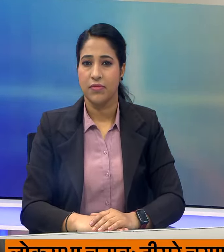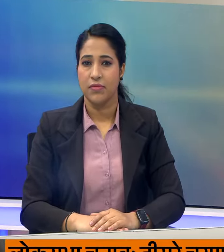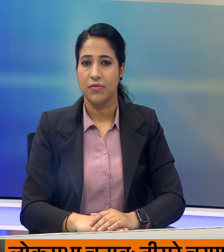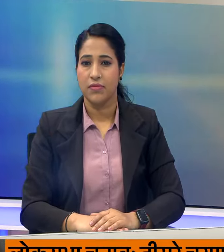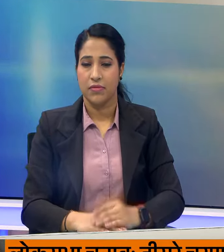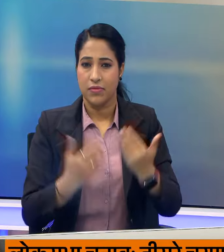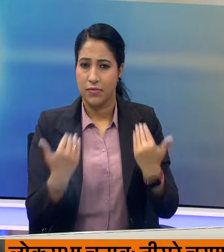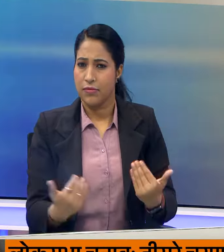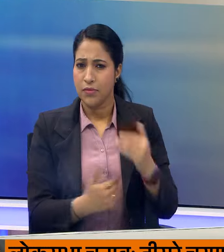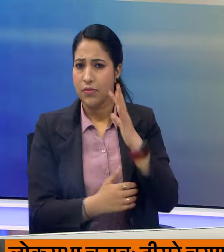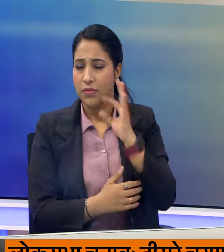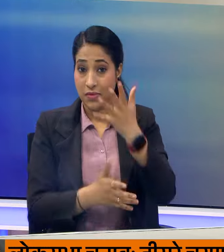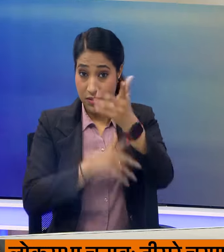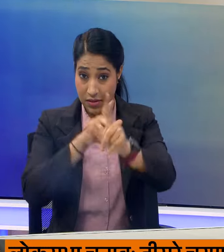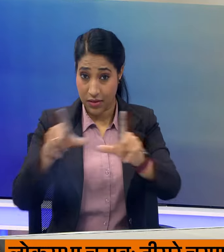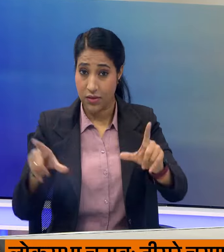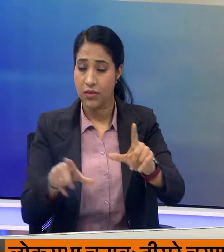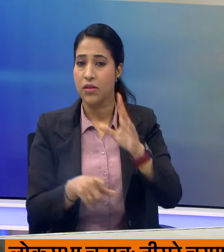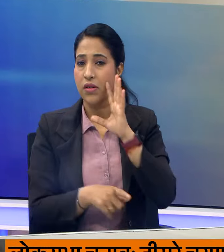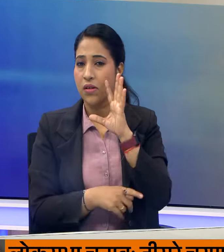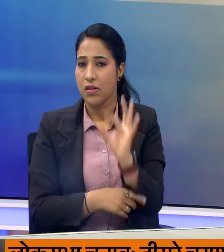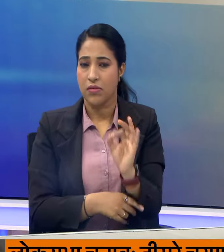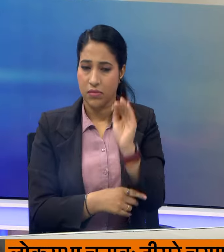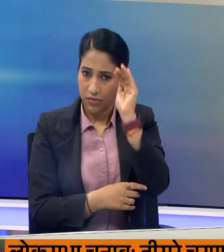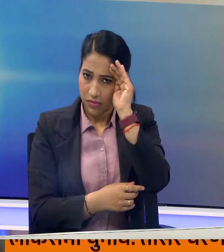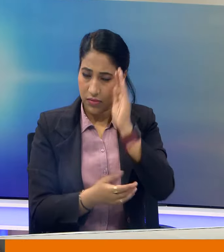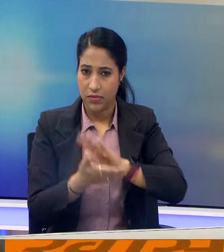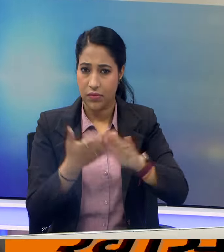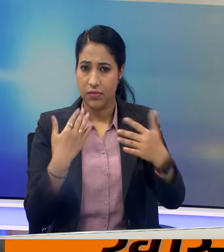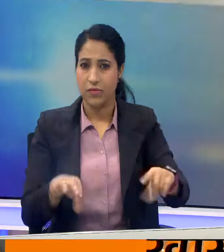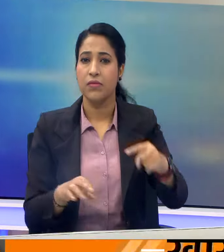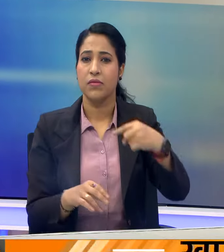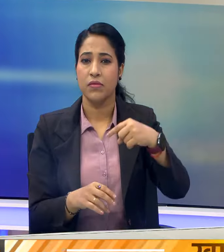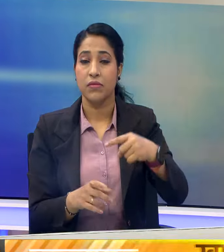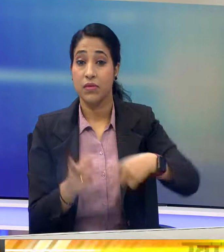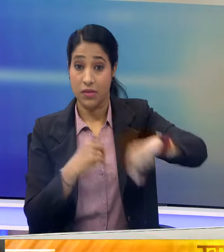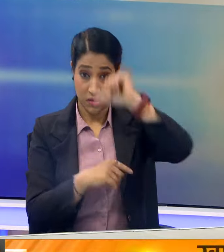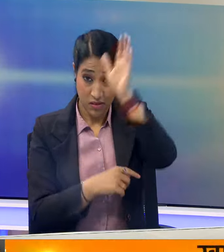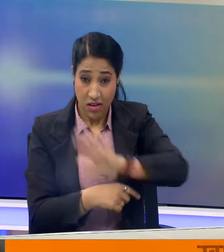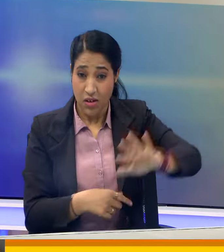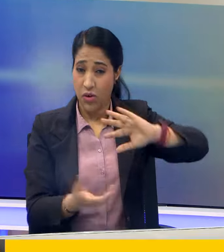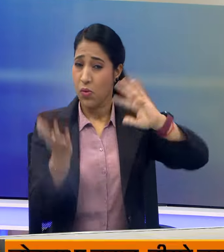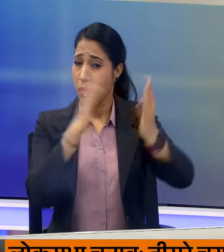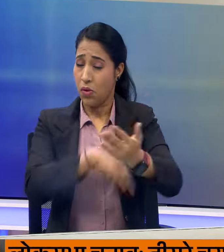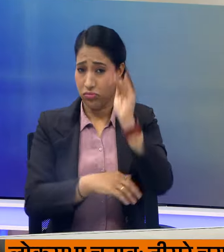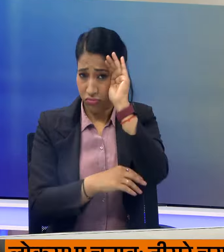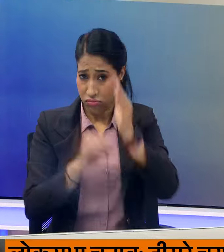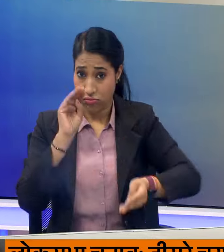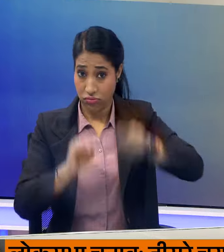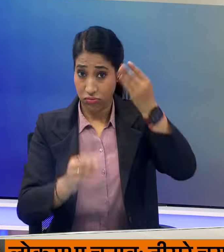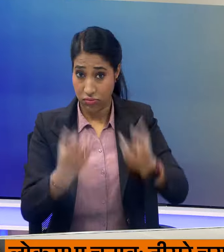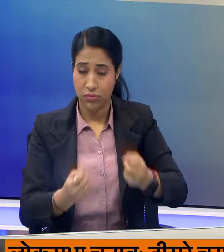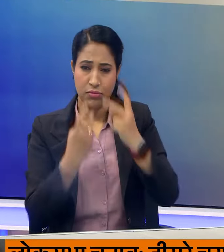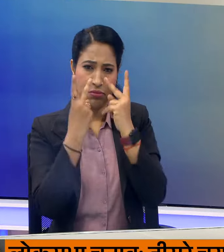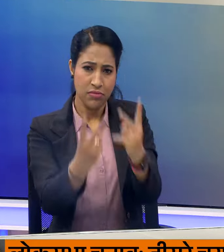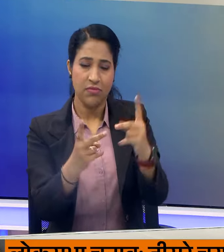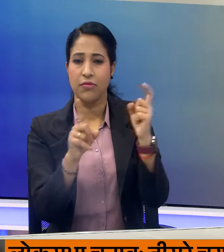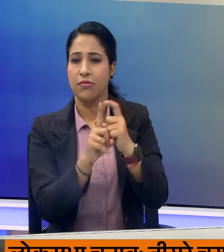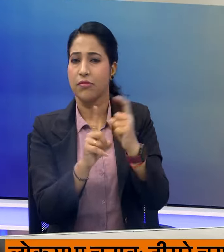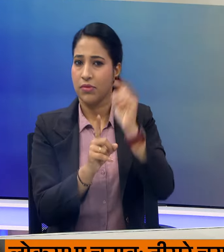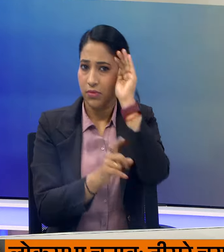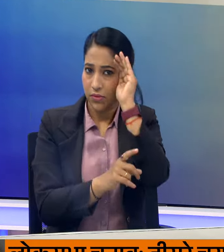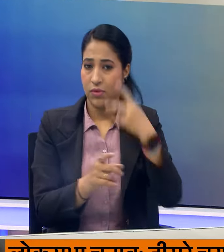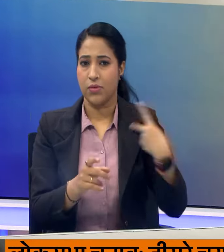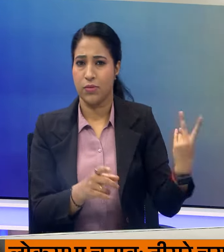तो फिलाल के लिए सांकेतिक भाषा के स्विशेश और बुलेटिन में बस इतना ही लेकिन देश और दुनिया की तमाम खबरों के लिए आप देखते रही है डीडी न्यूज